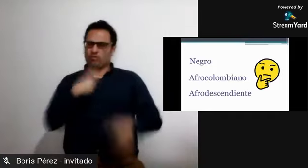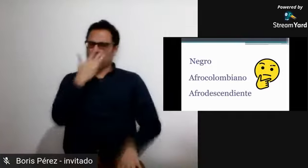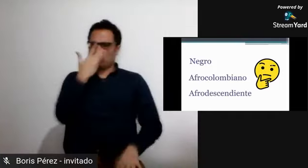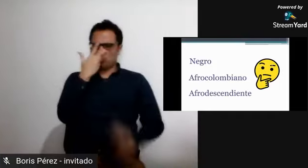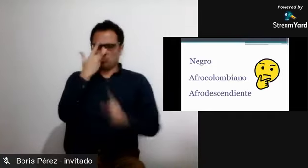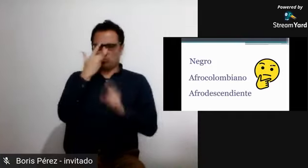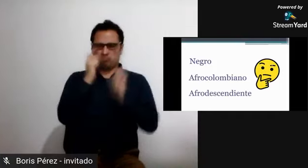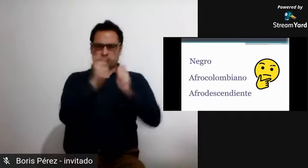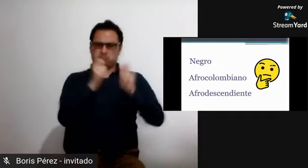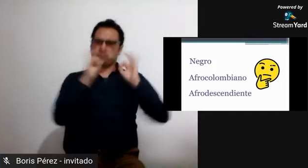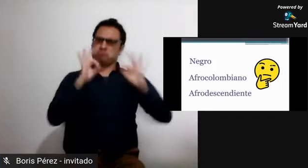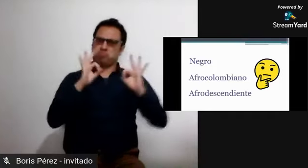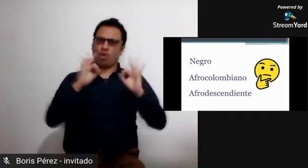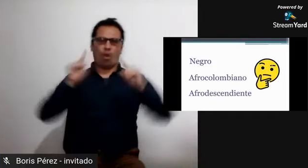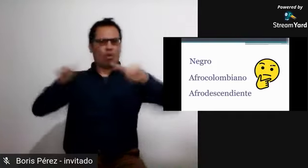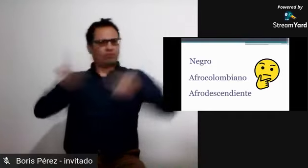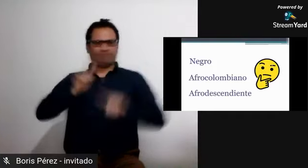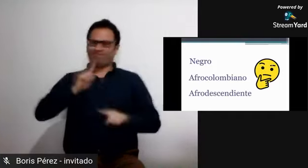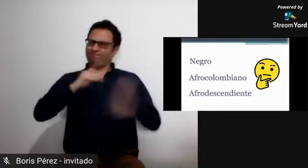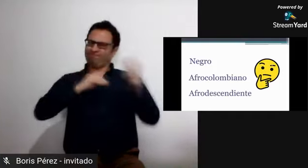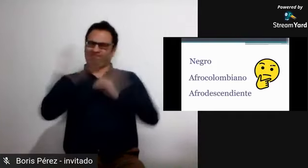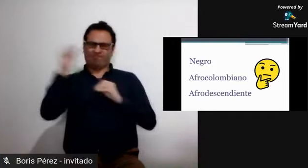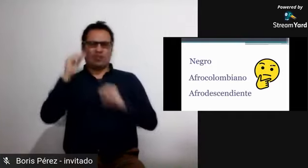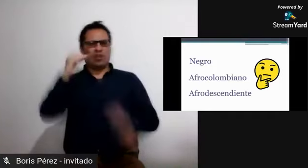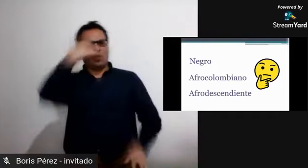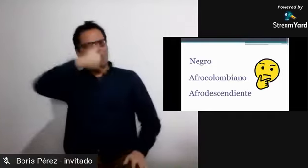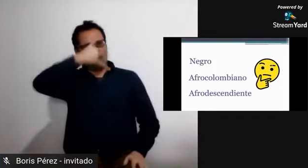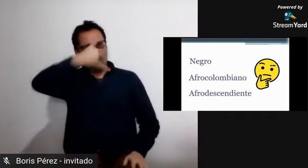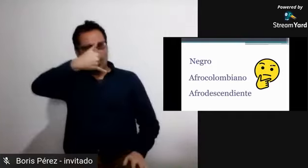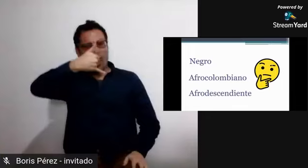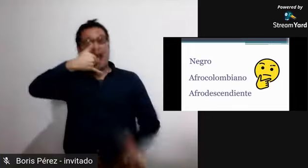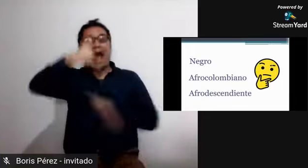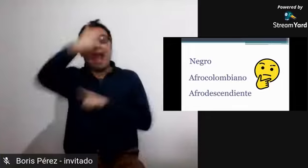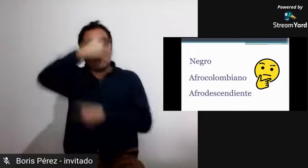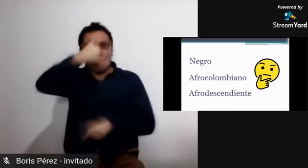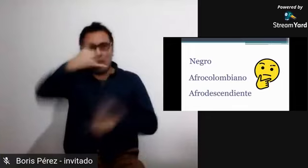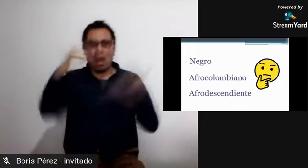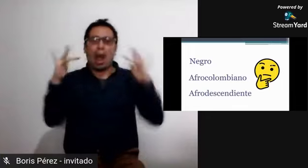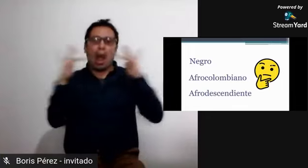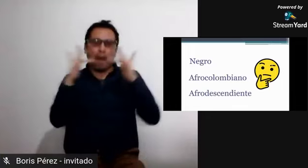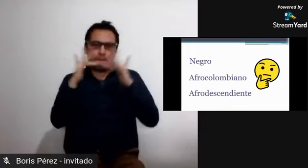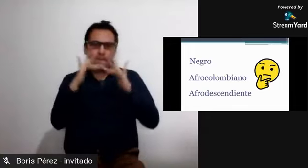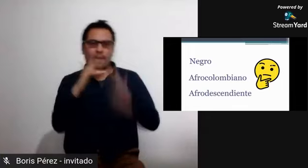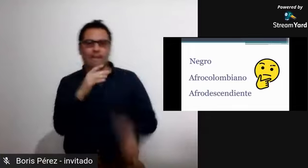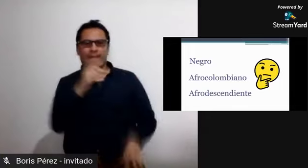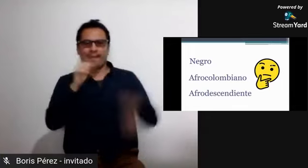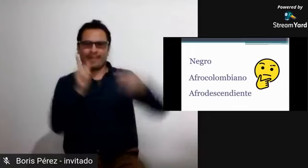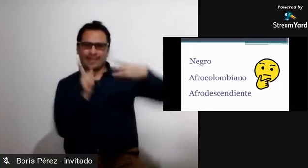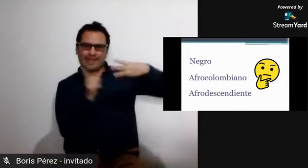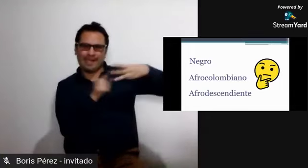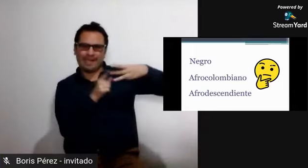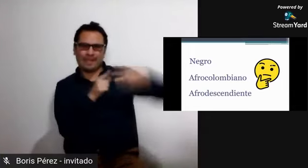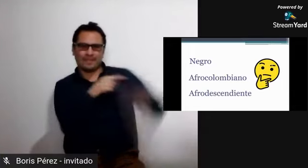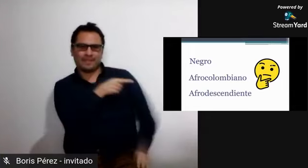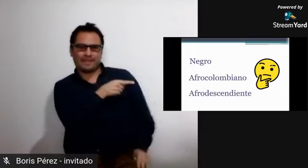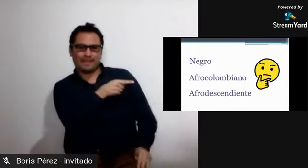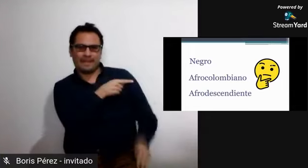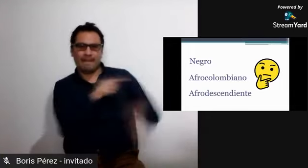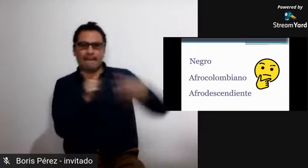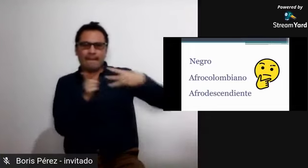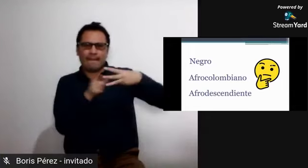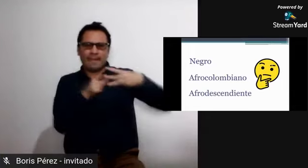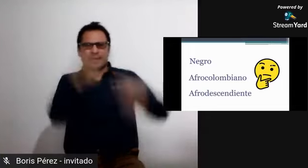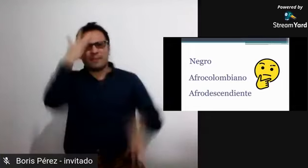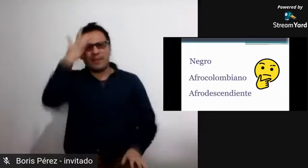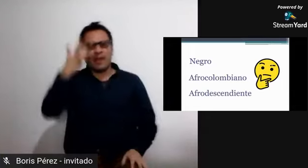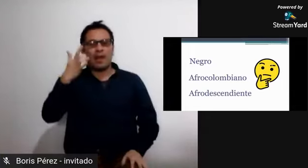de un patrimonio se habla incluso de una herencia cultural entonces por esa razón